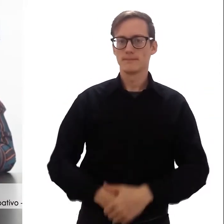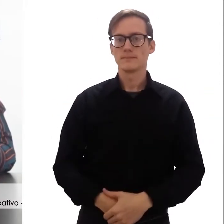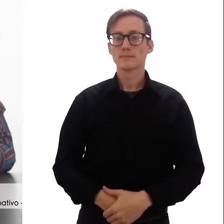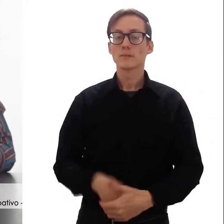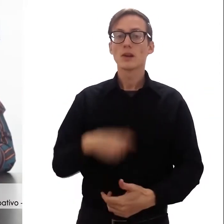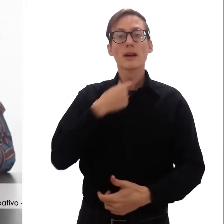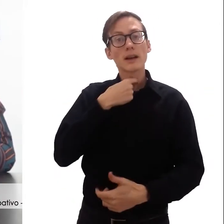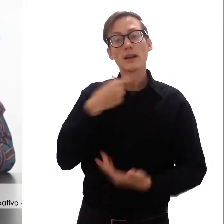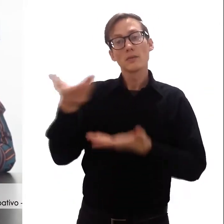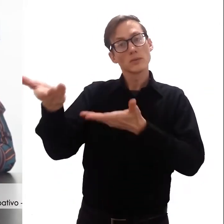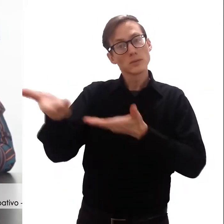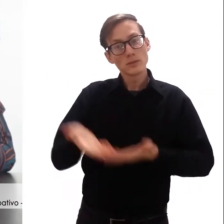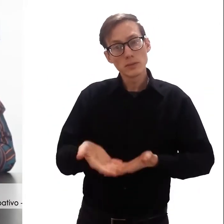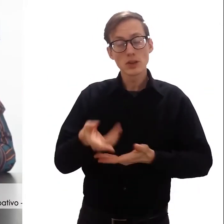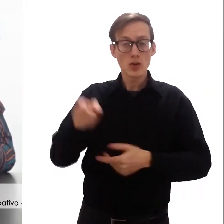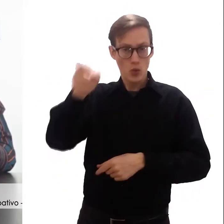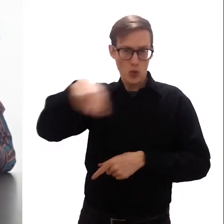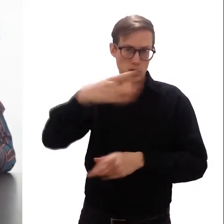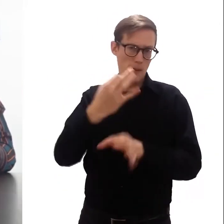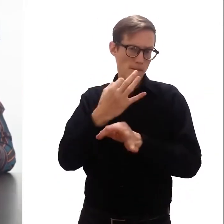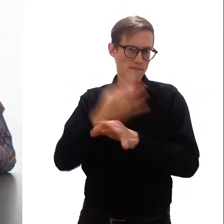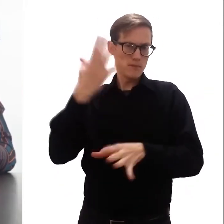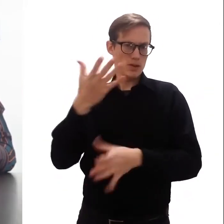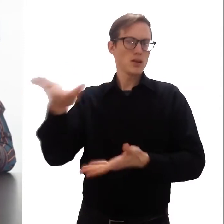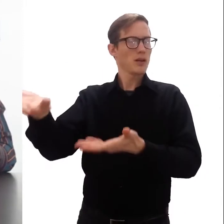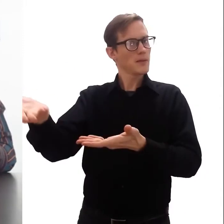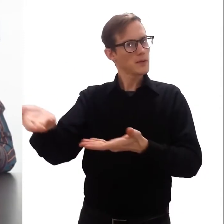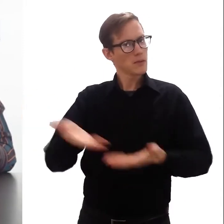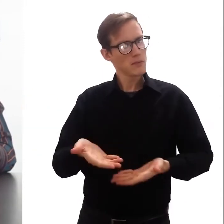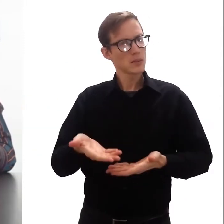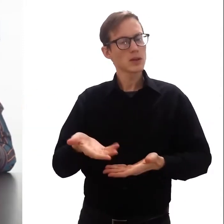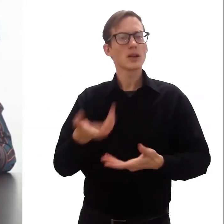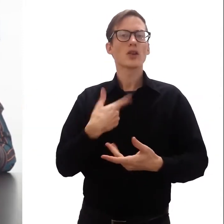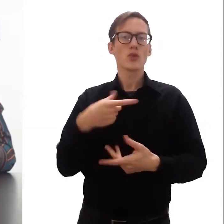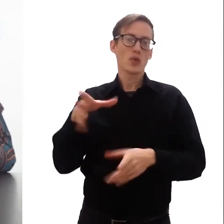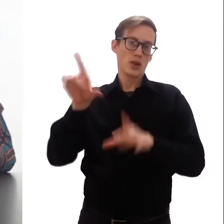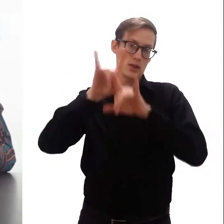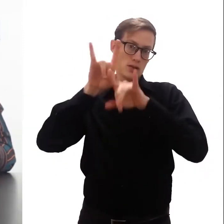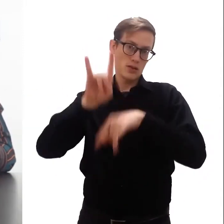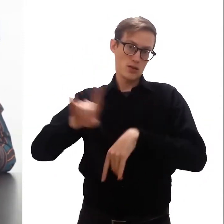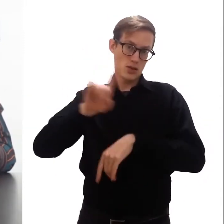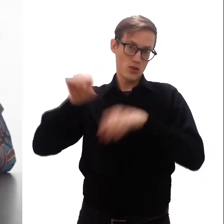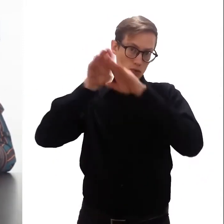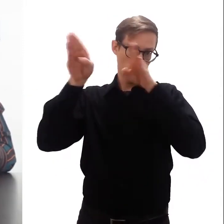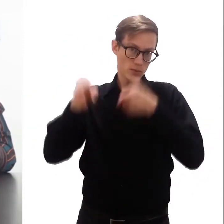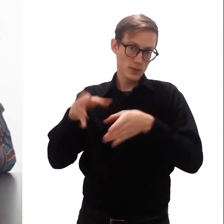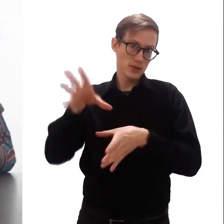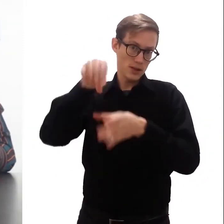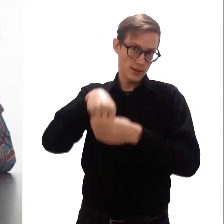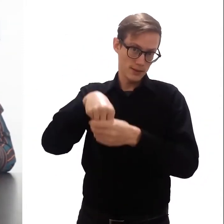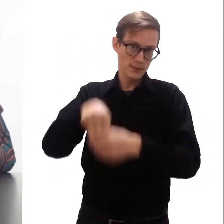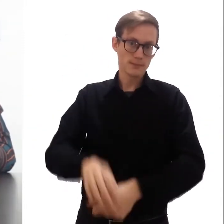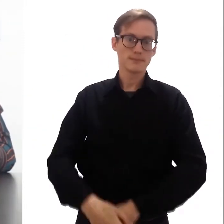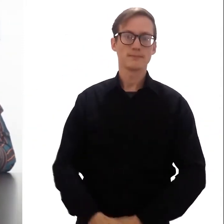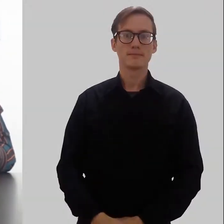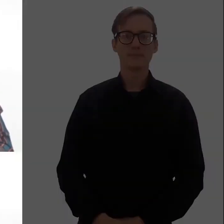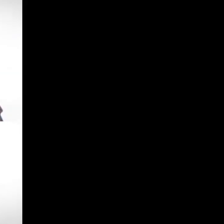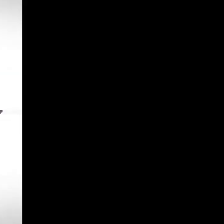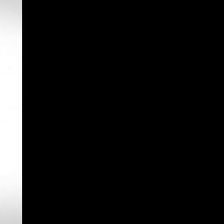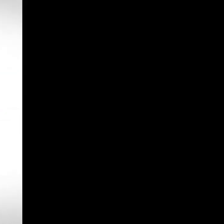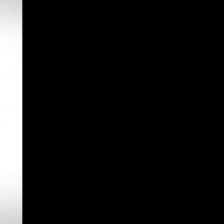invitarlos, especialmente queremos invitarlos a participar como miembros de la comunidad universitaria.